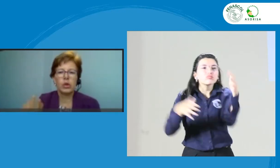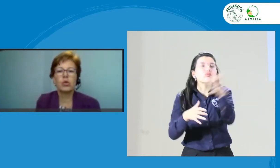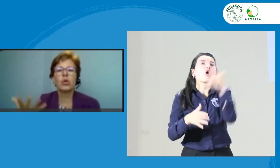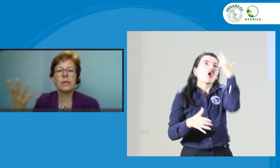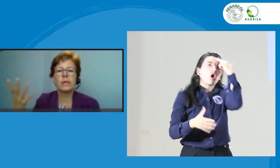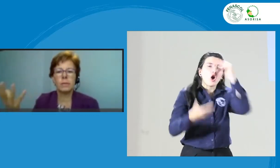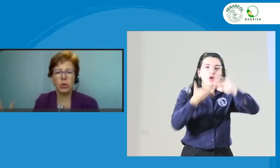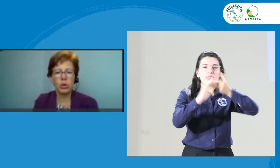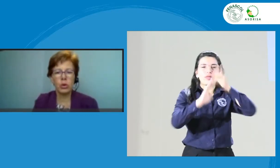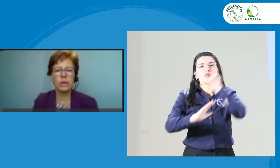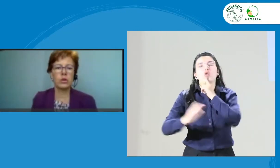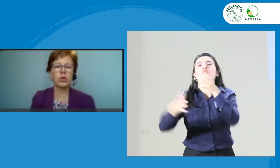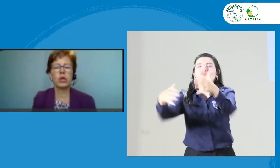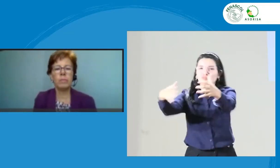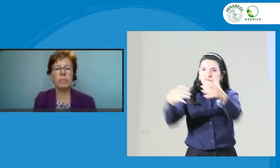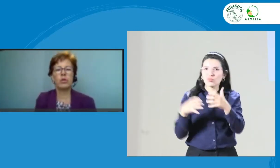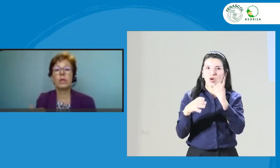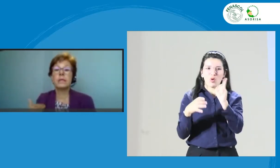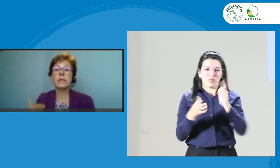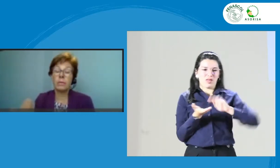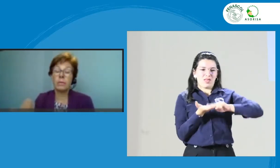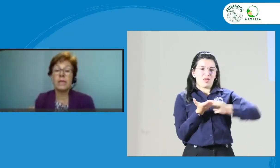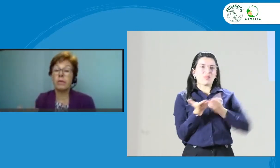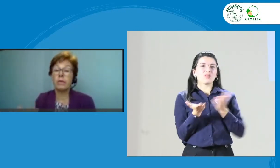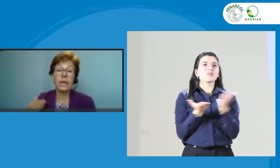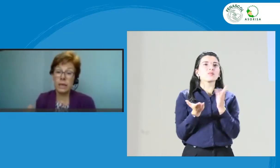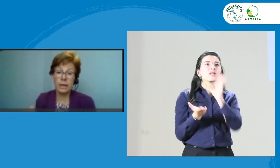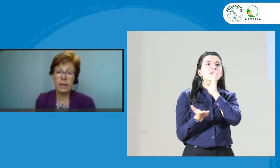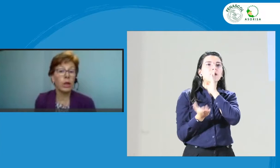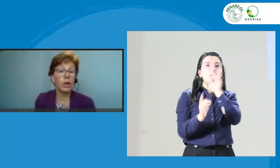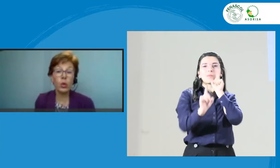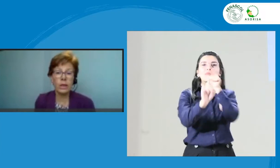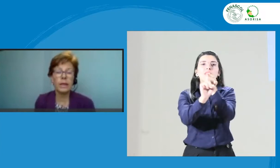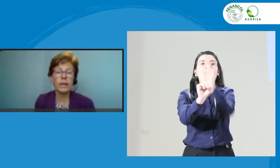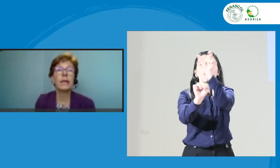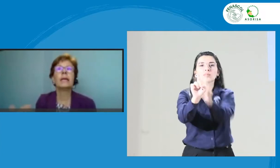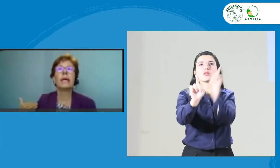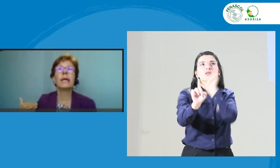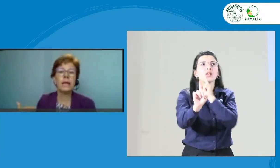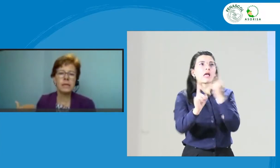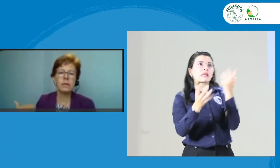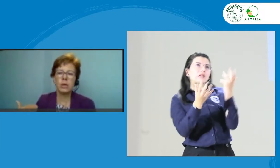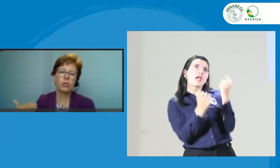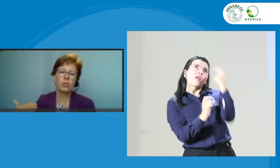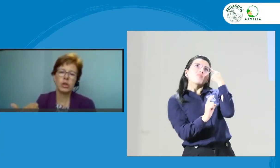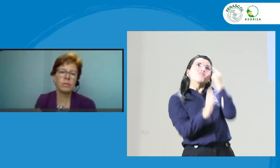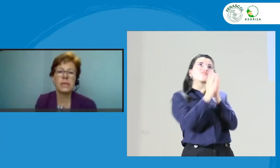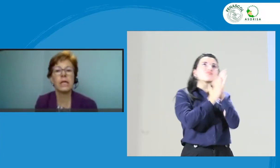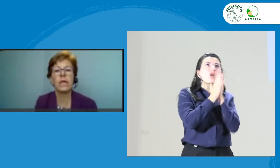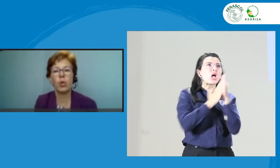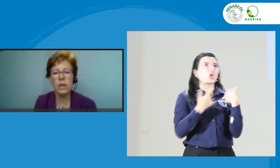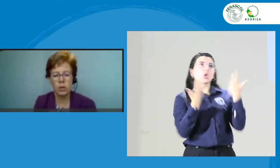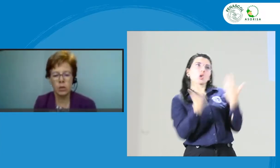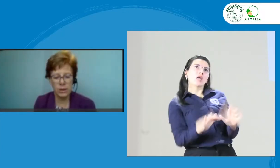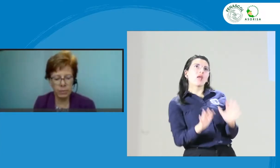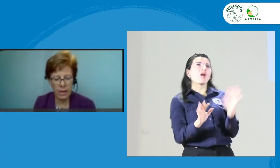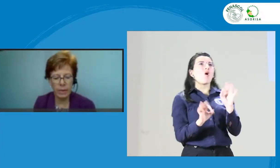esos son los receptores de nuestro servicio y que también saben qué quieren, qué no quieren y que han recibido muchas veces que no es lo que esperan.